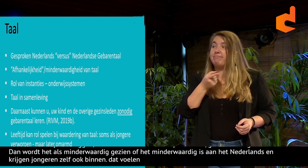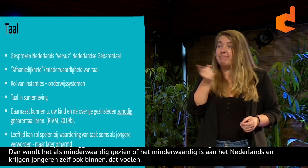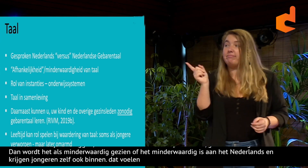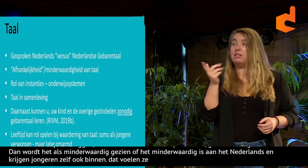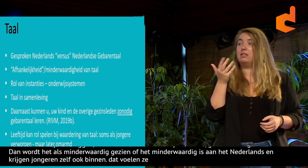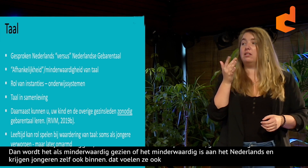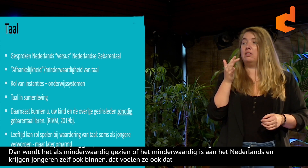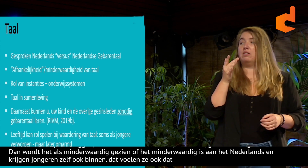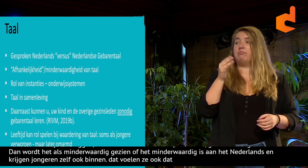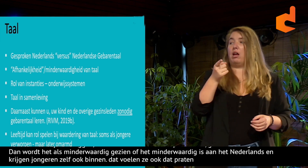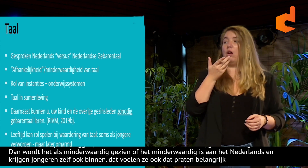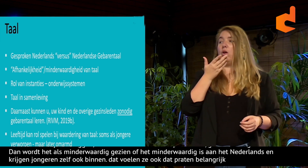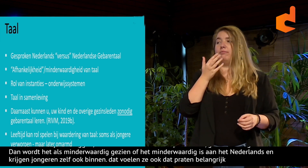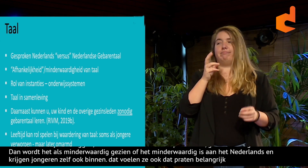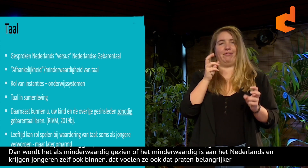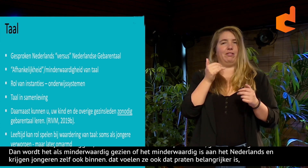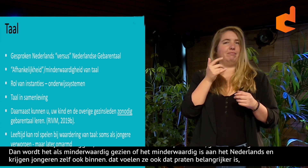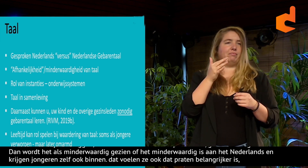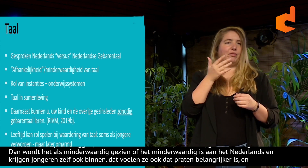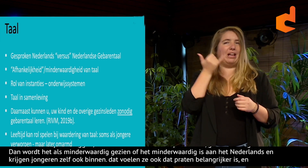echt niet anders kan als laatste redmiddel.